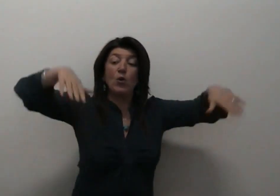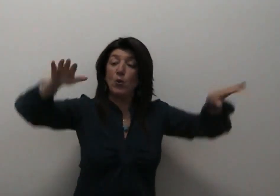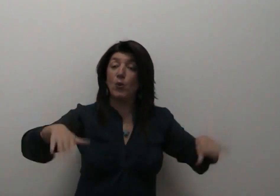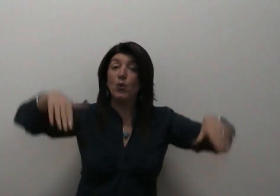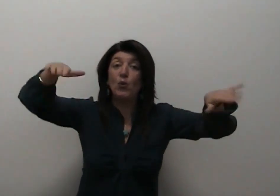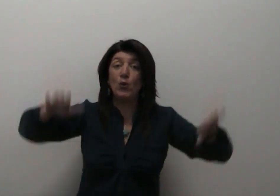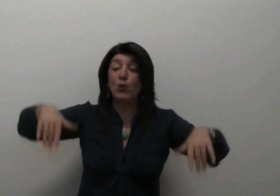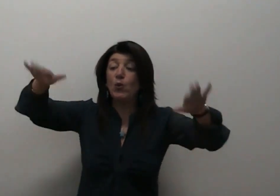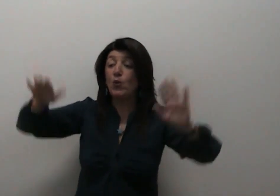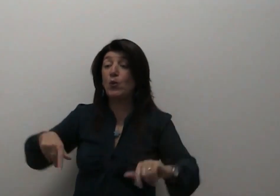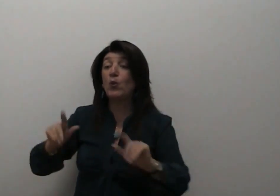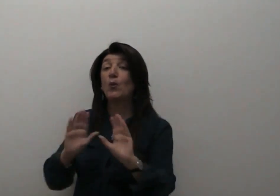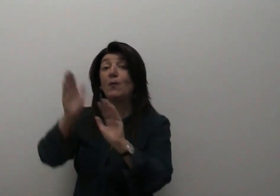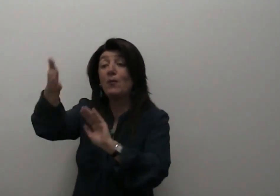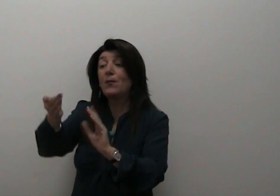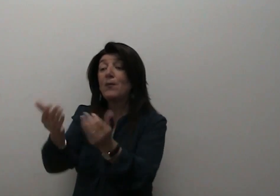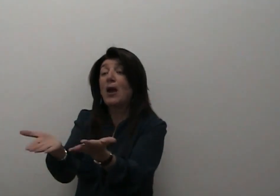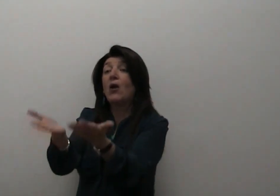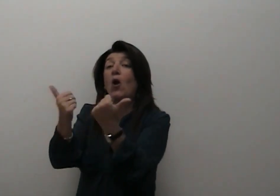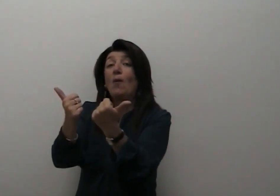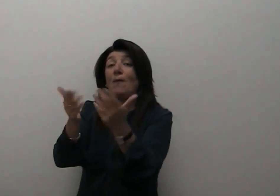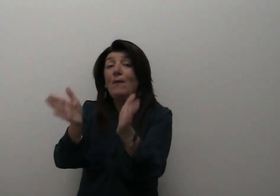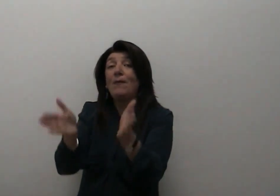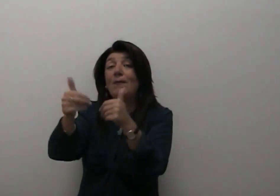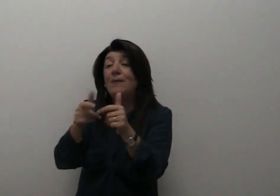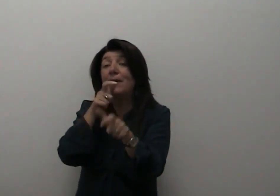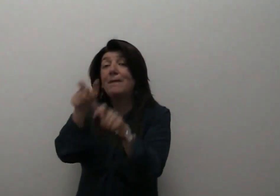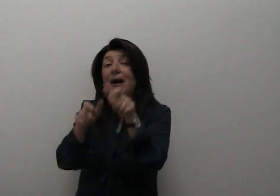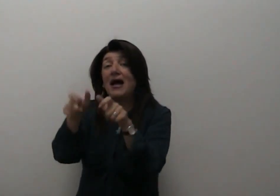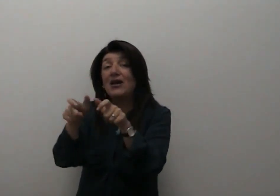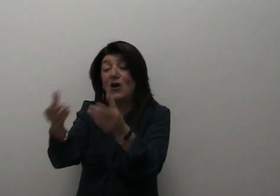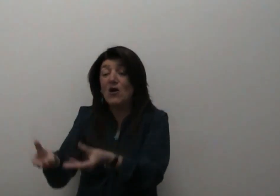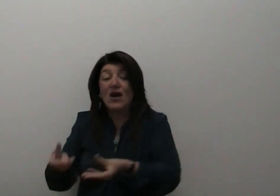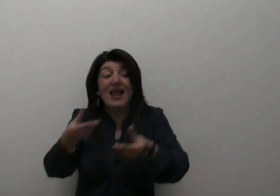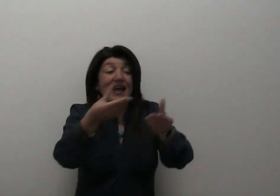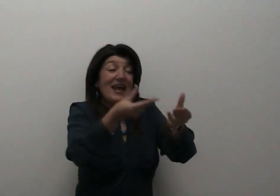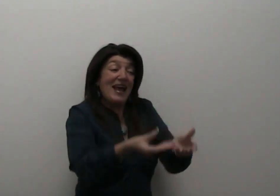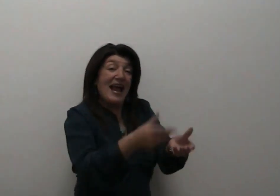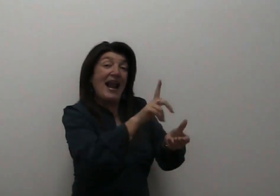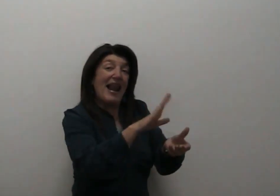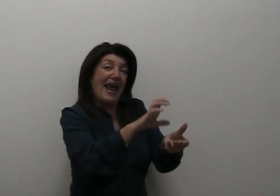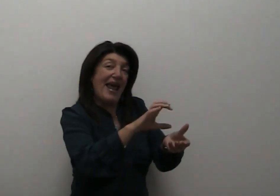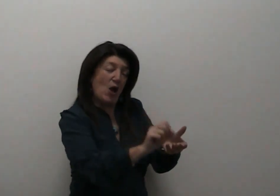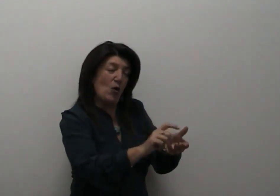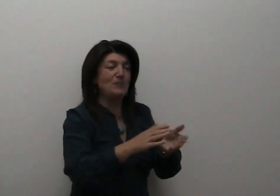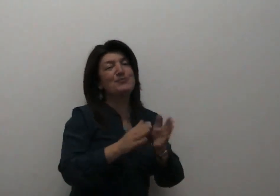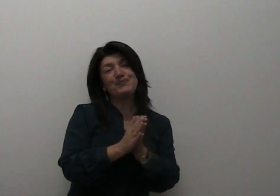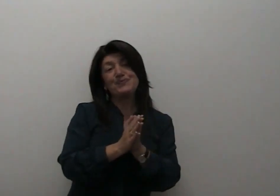Leo aspetta Rita all'uscita della scuola. I due bambini si guardano.